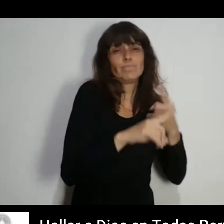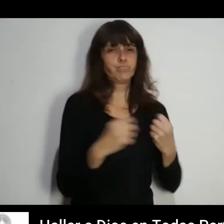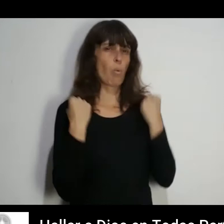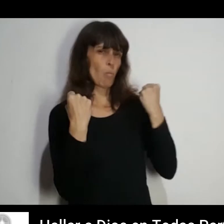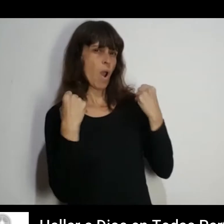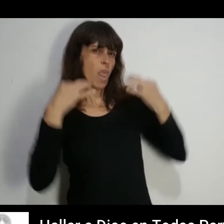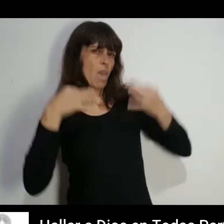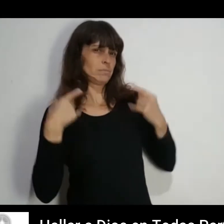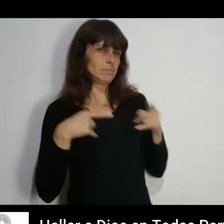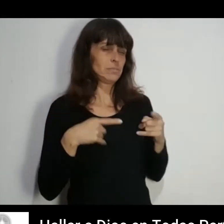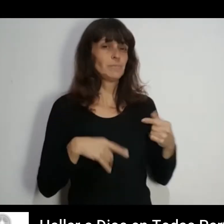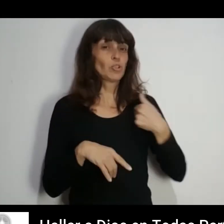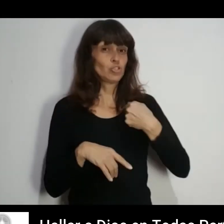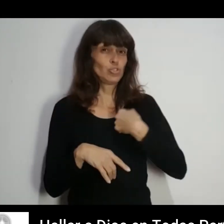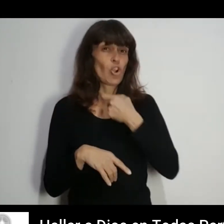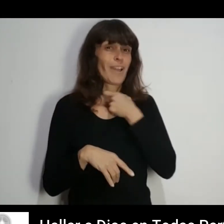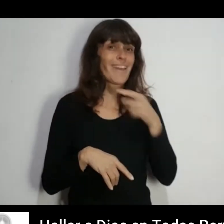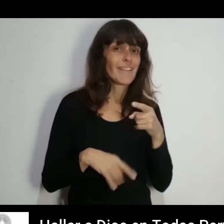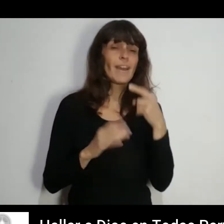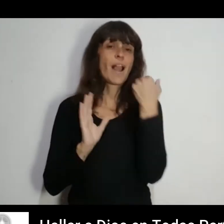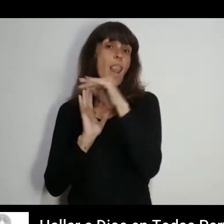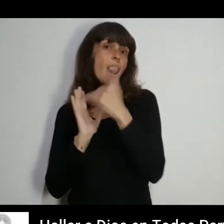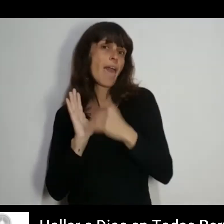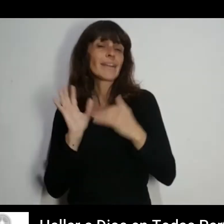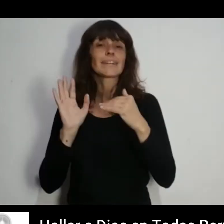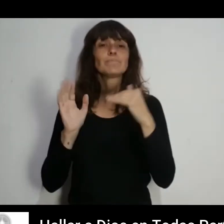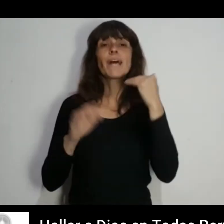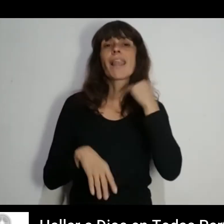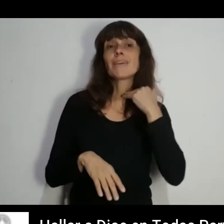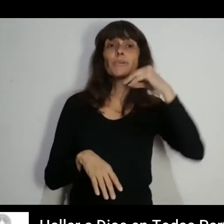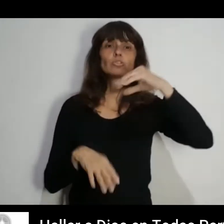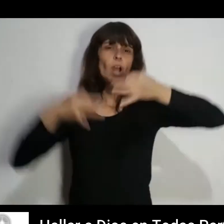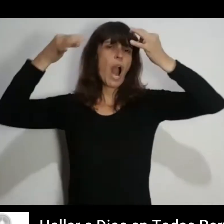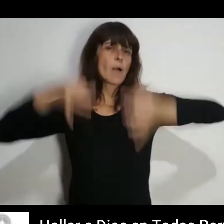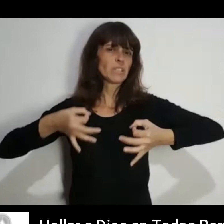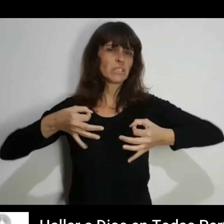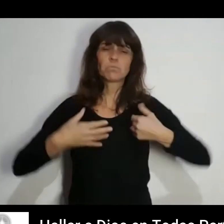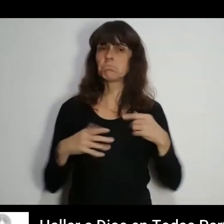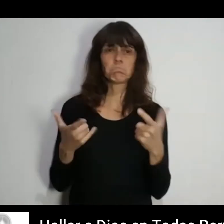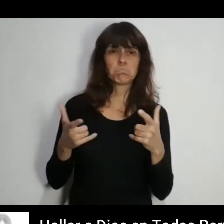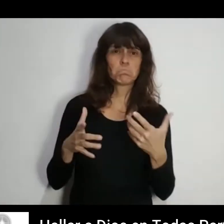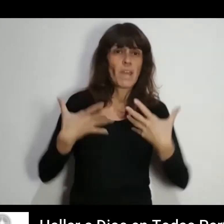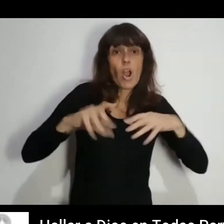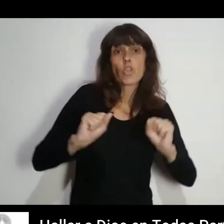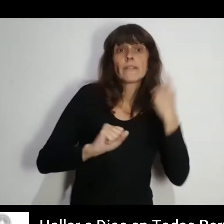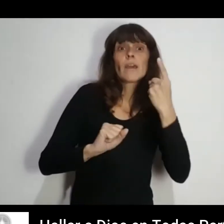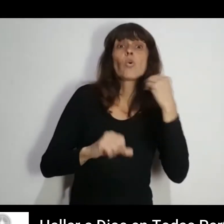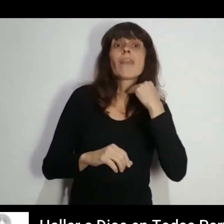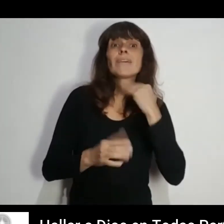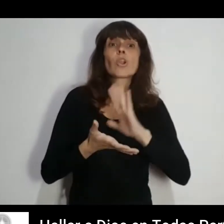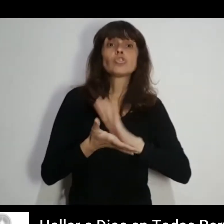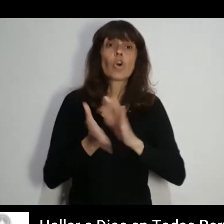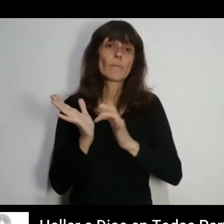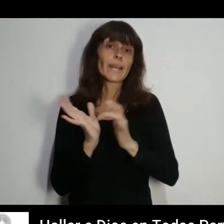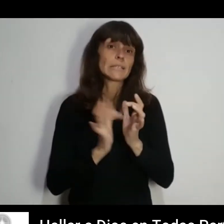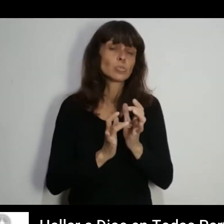de mis actos heroicos? Lo que yo quería era leer novelas de caballeros Pero lo que conseguí fue un libro sobre la vida de